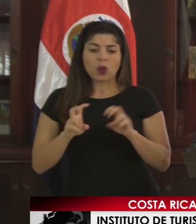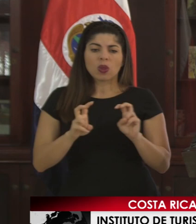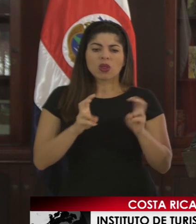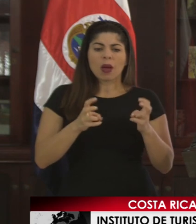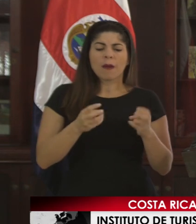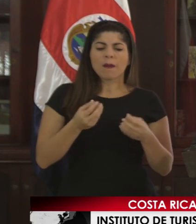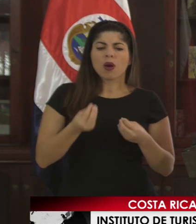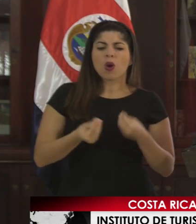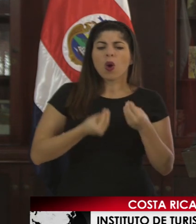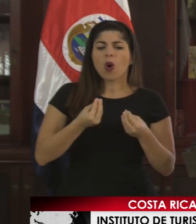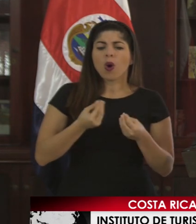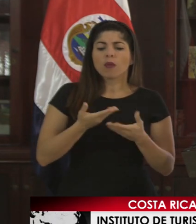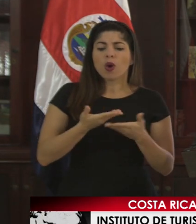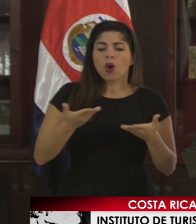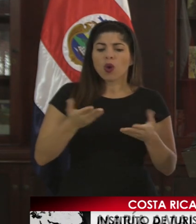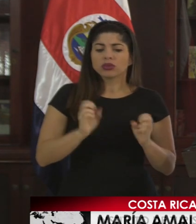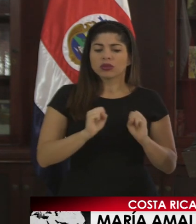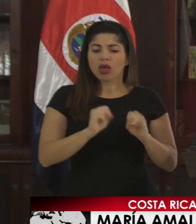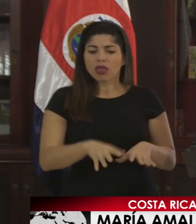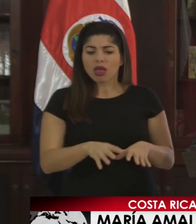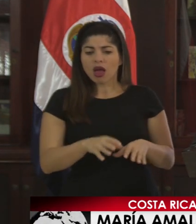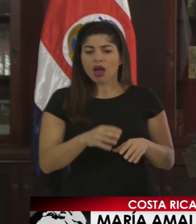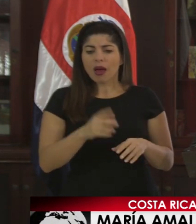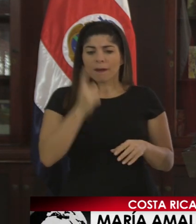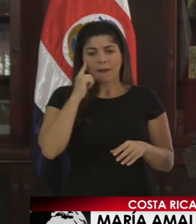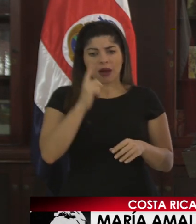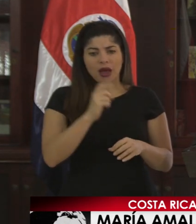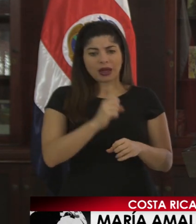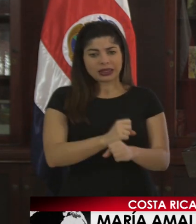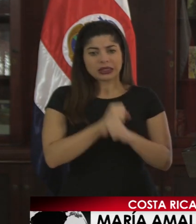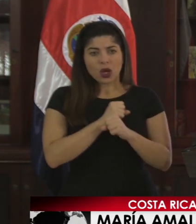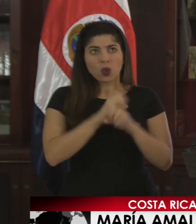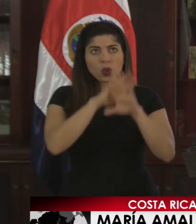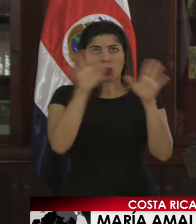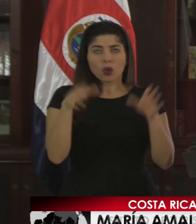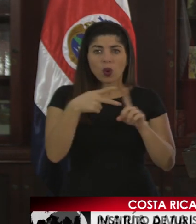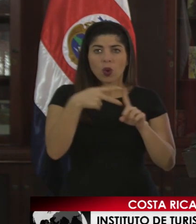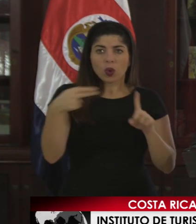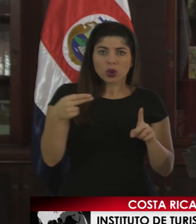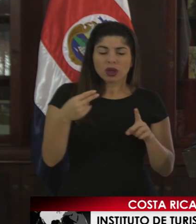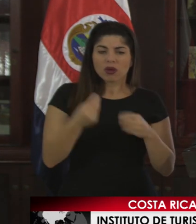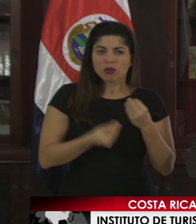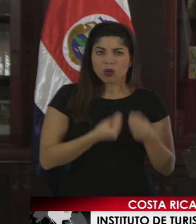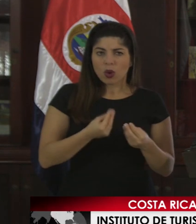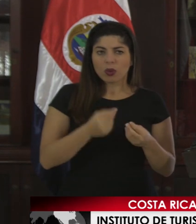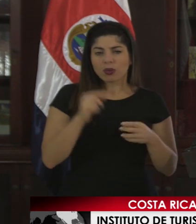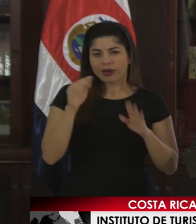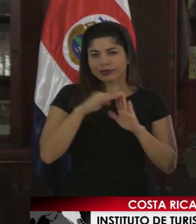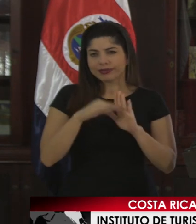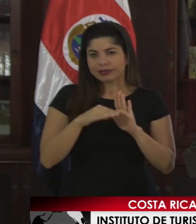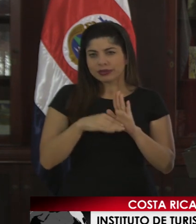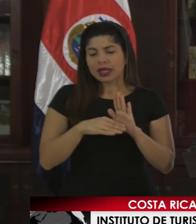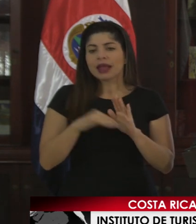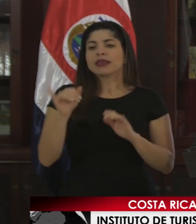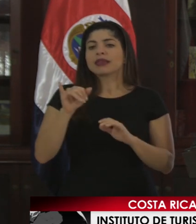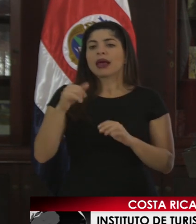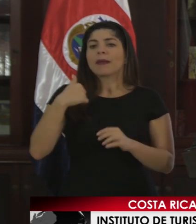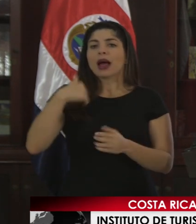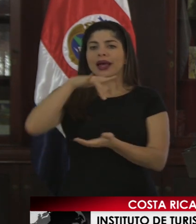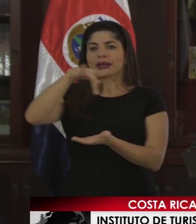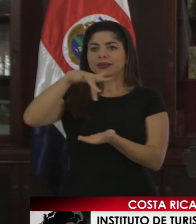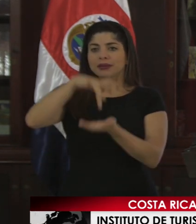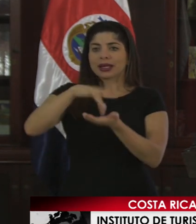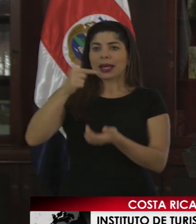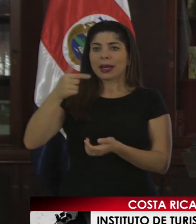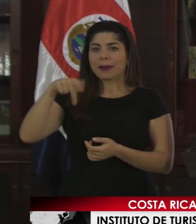cómo dejar sus pertenencias seguras en el hotel, y luego va a tener geolocalización,